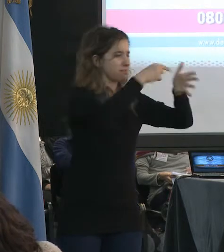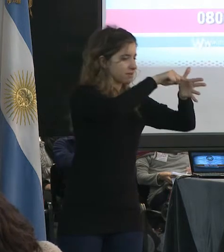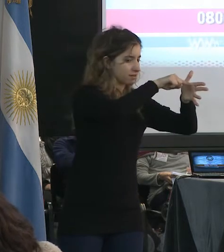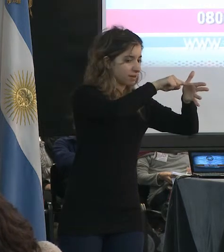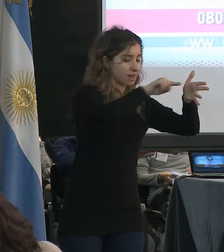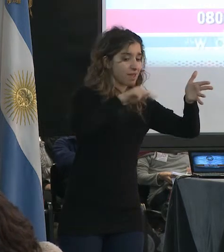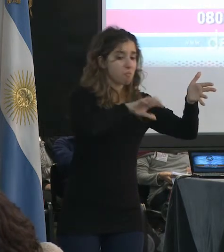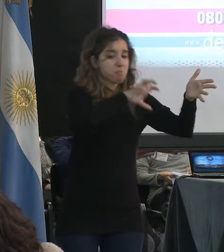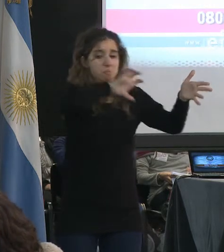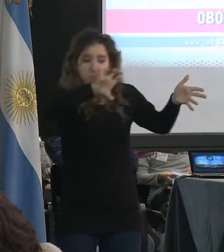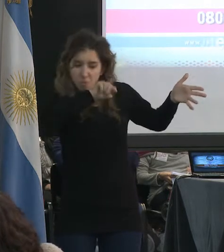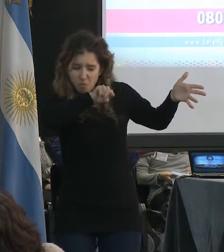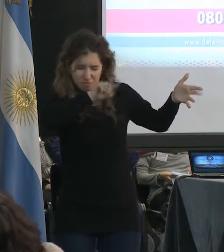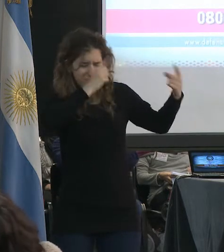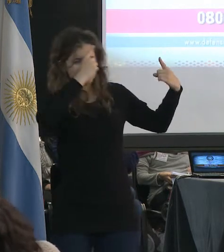distinto.